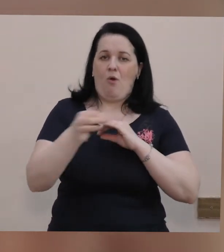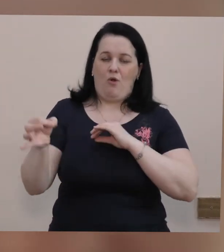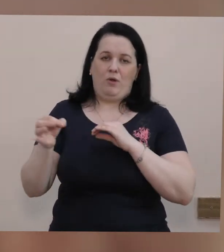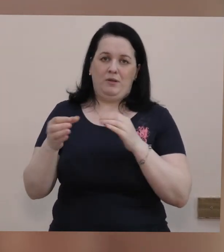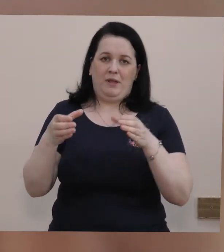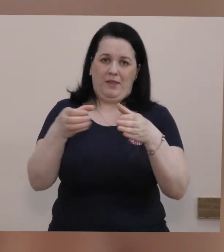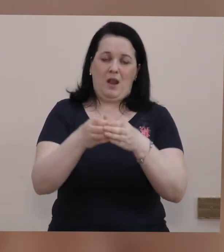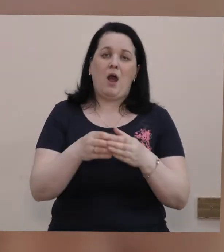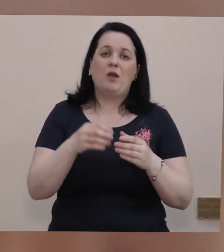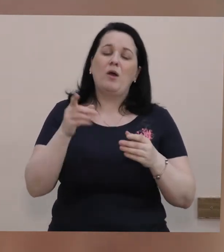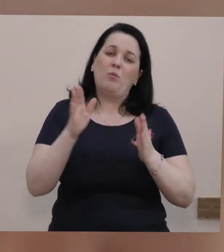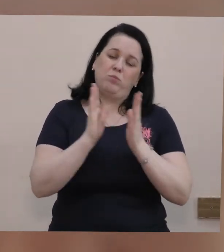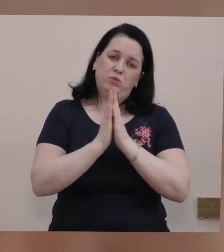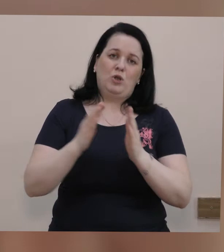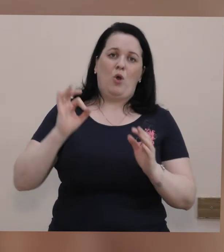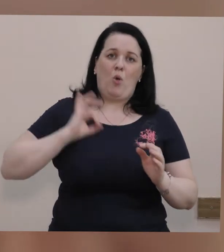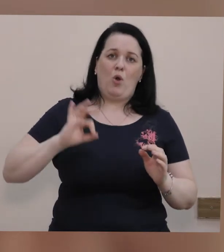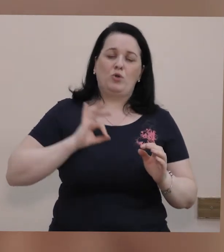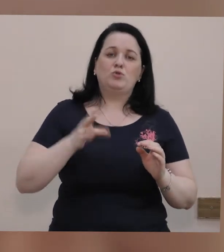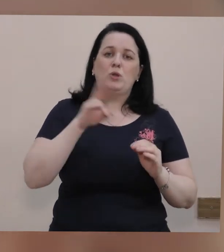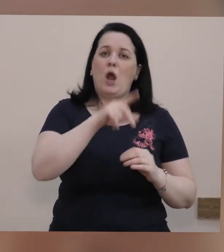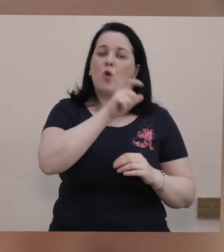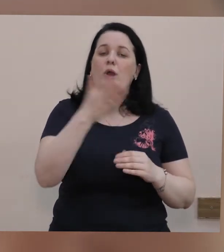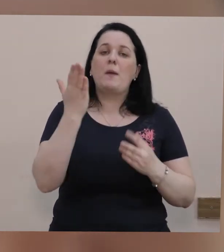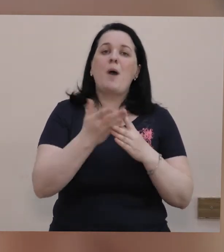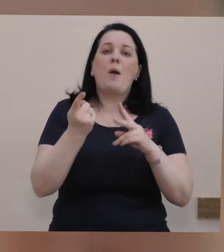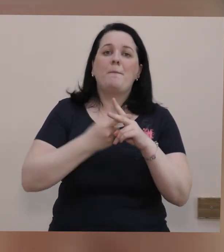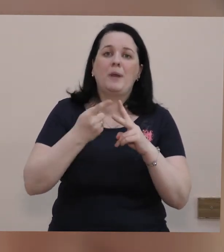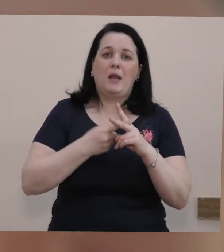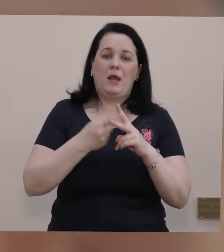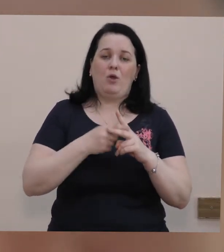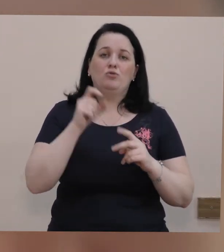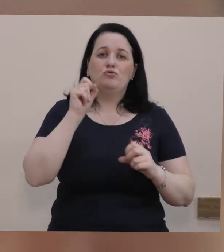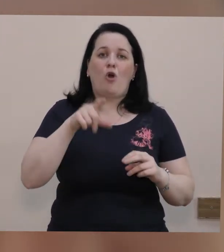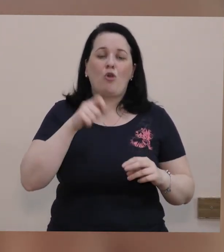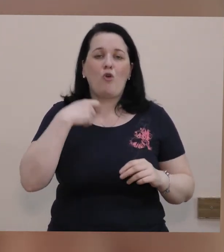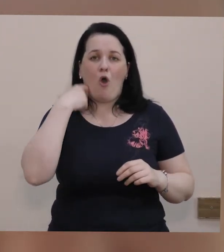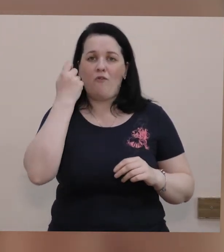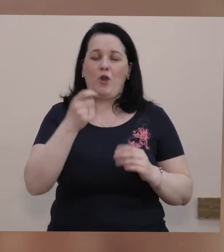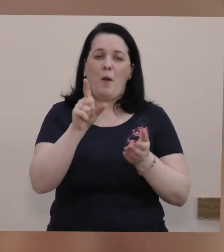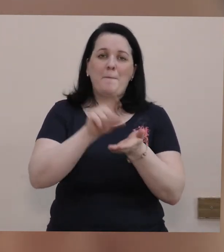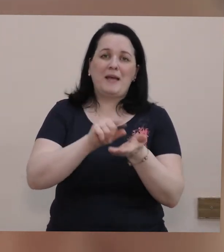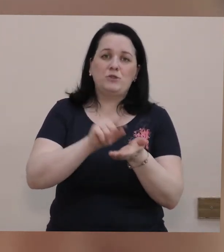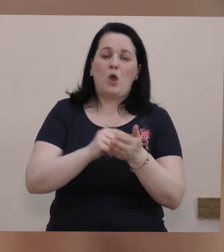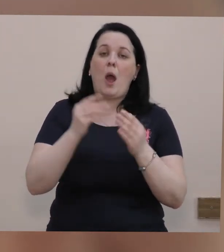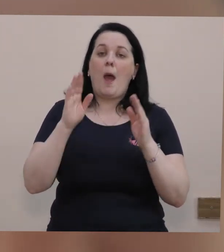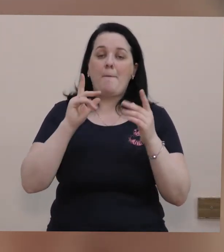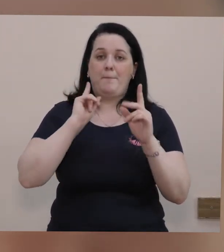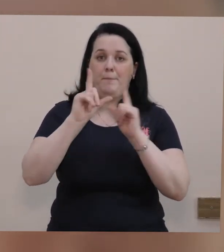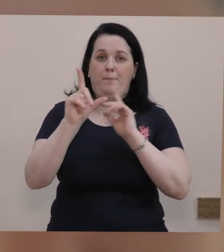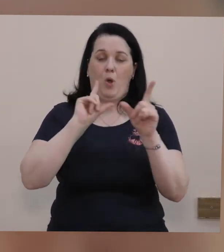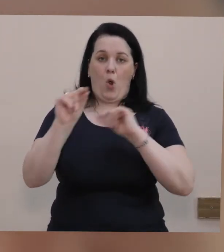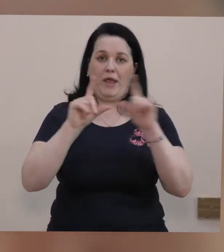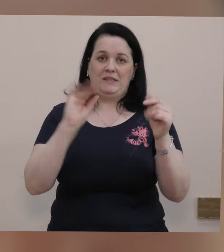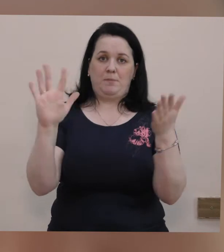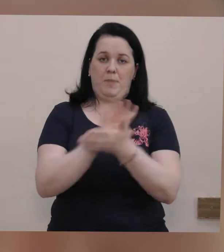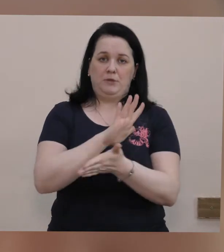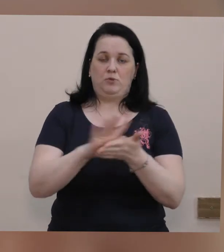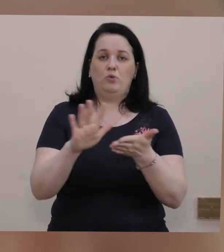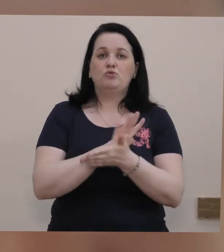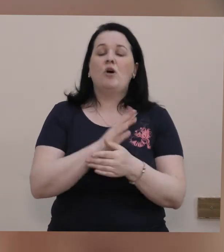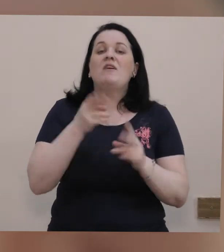користуйтеся для людей, які мають пільги, тобто для людей золотого віку, пенсіонерів, проїзд безкоштовний.